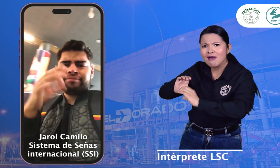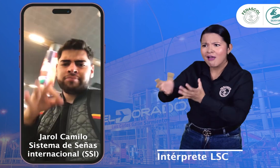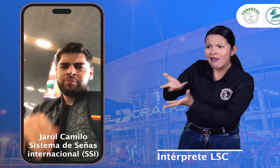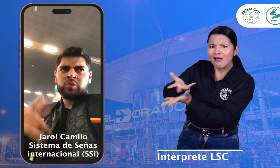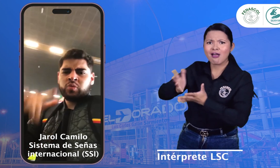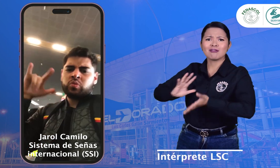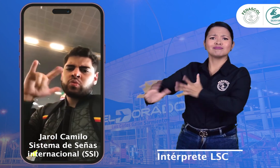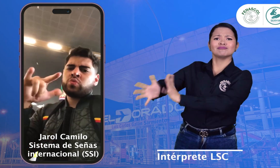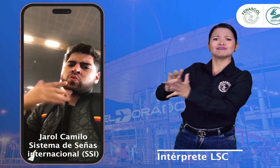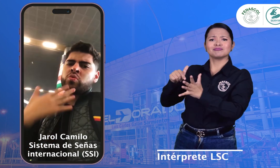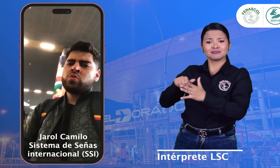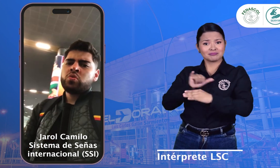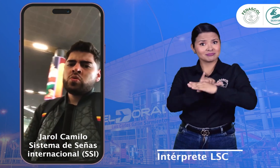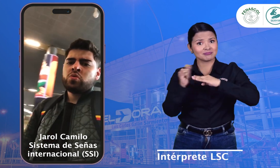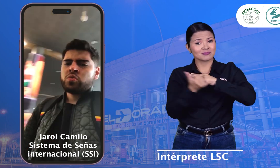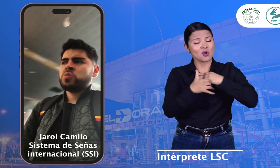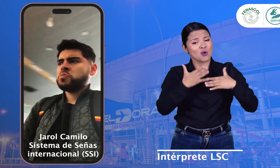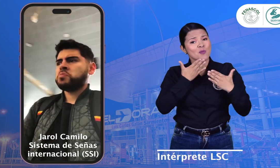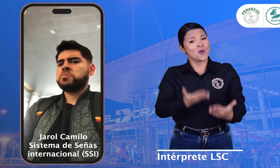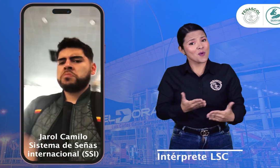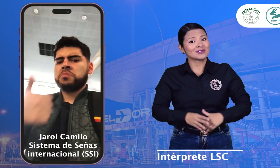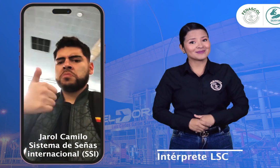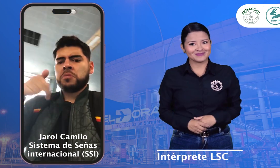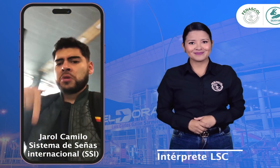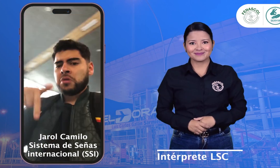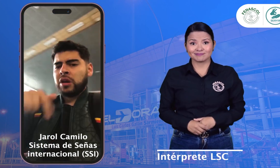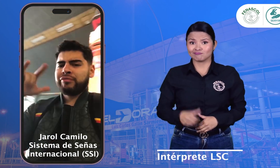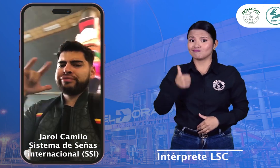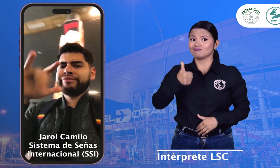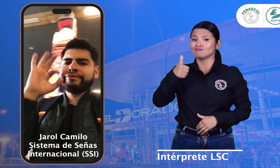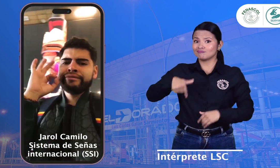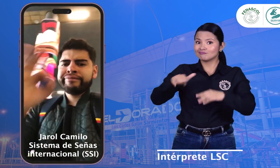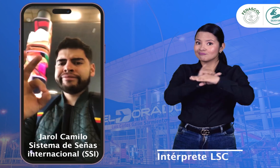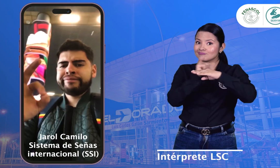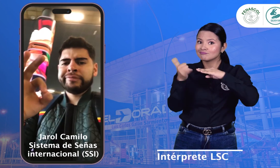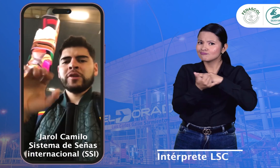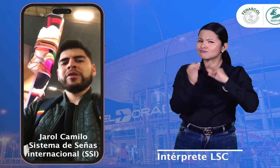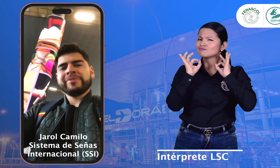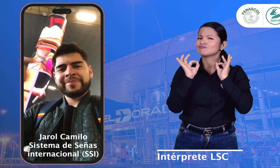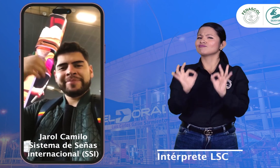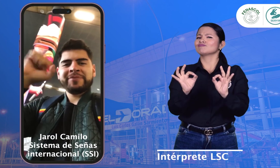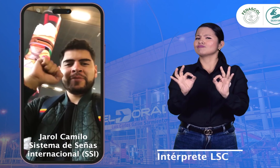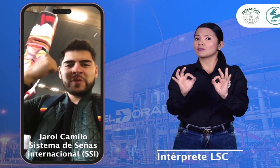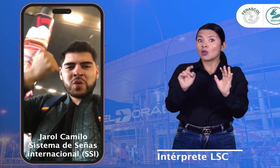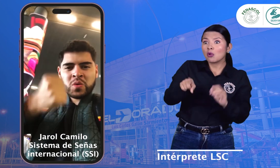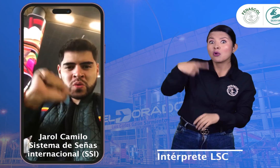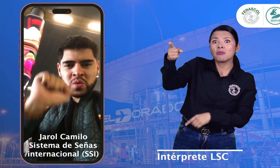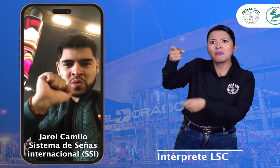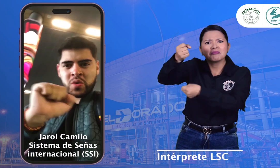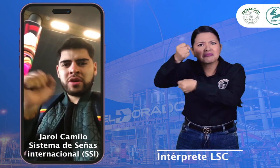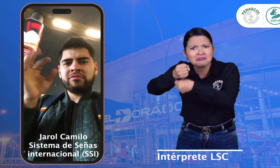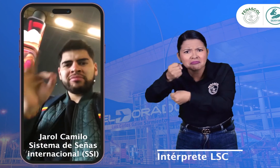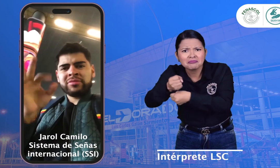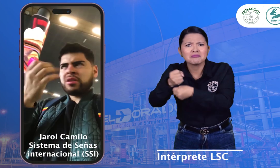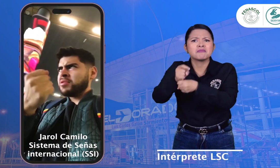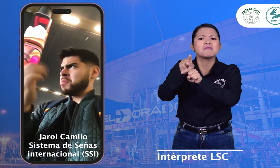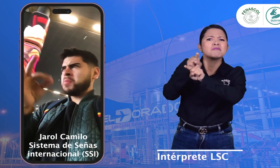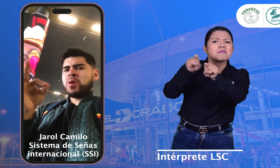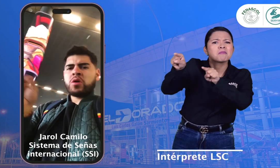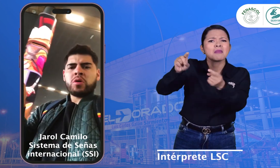personas sordas logramos comunicarnos. ¡Súper bien el aeropuerto El Dorado! Ya encontramos el servicio de interpretación